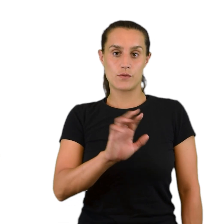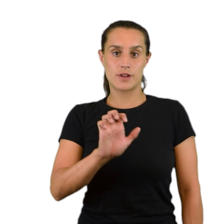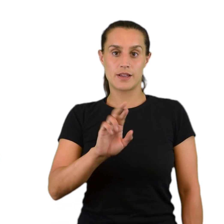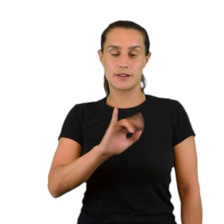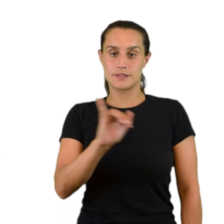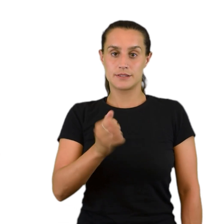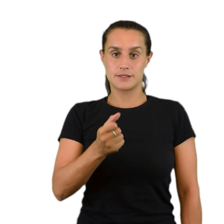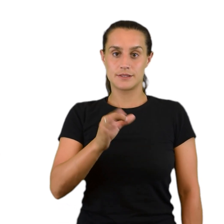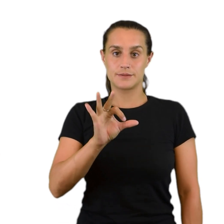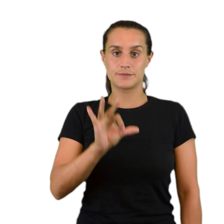Fuerzas de Van der Waals